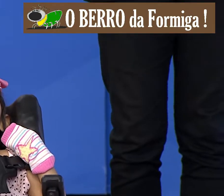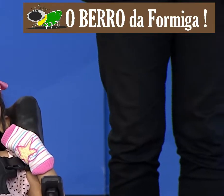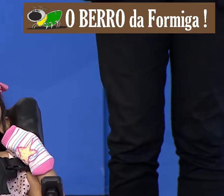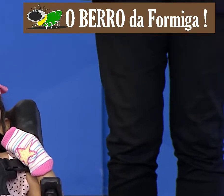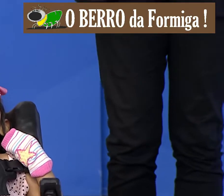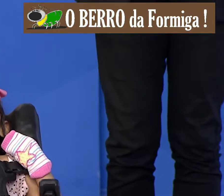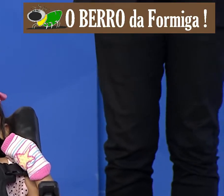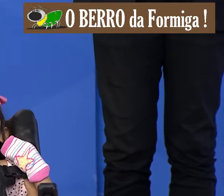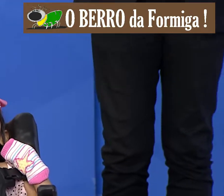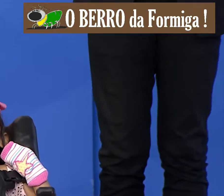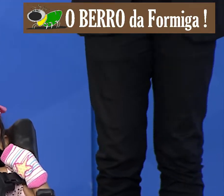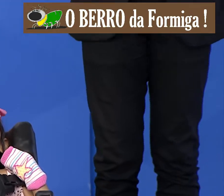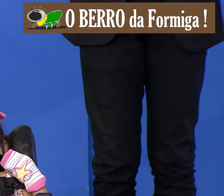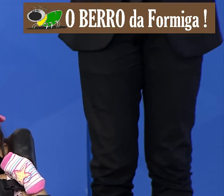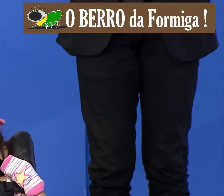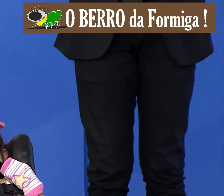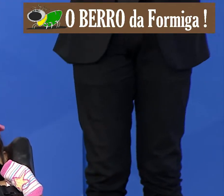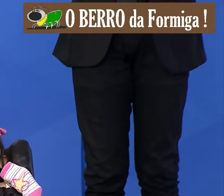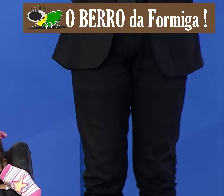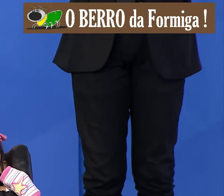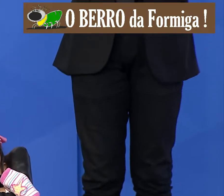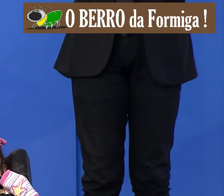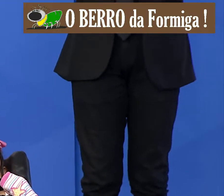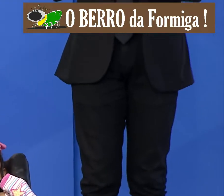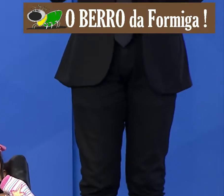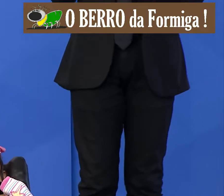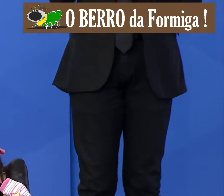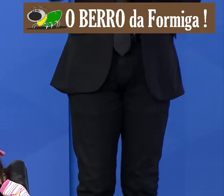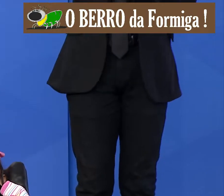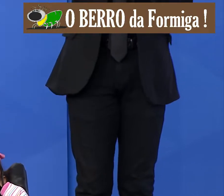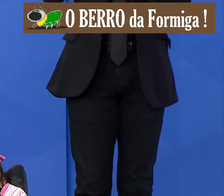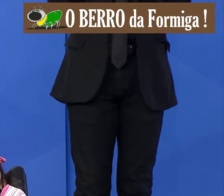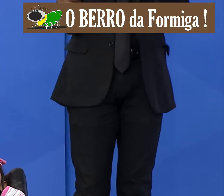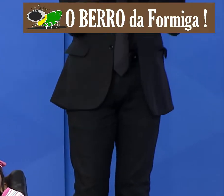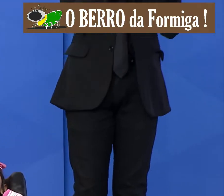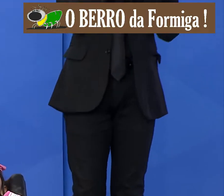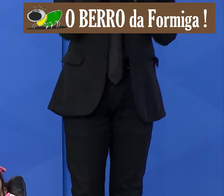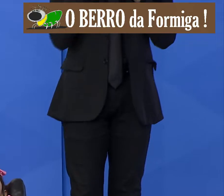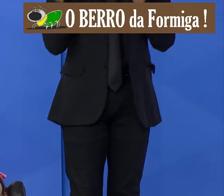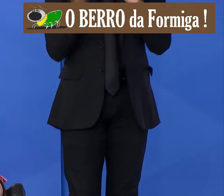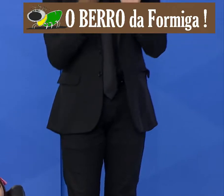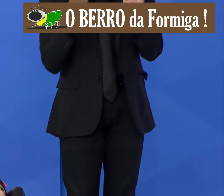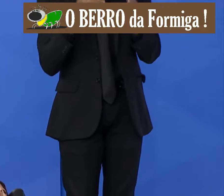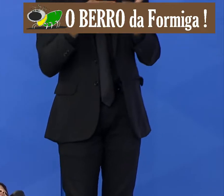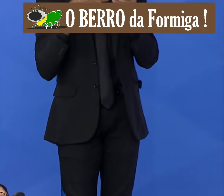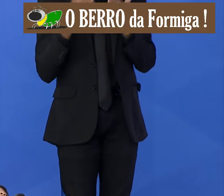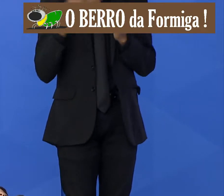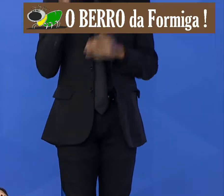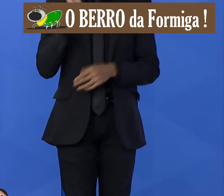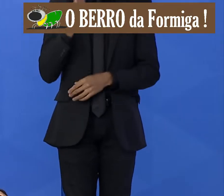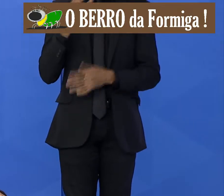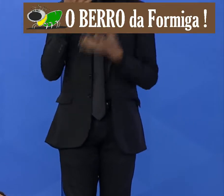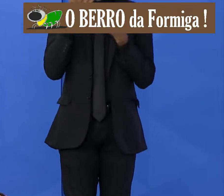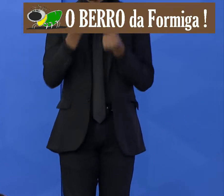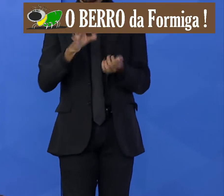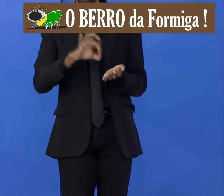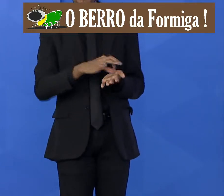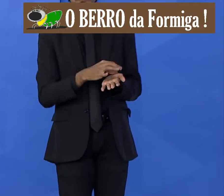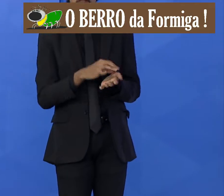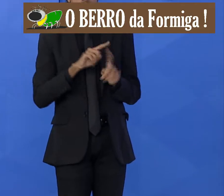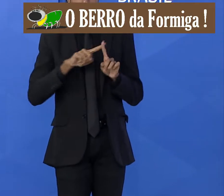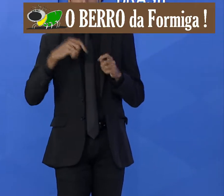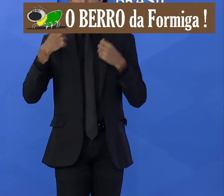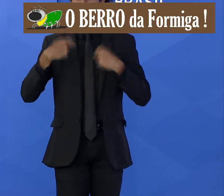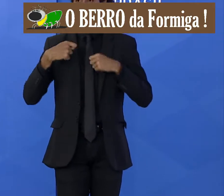não parem por aqui esse é um dos pontos do nosso pleito que está sendo contemplado mas nós precisamos